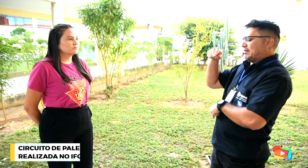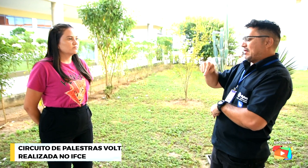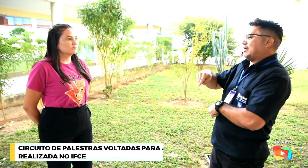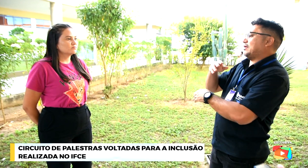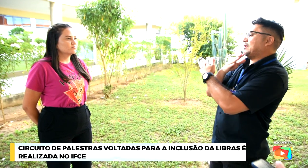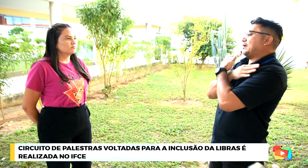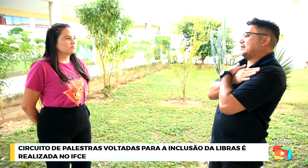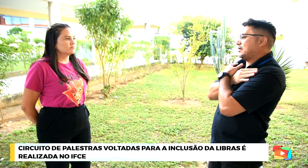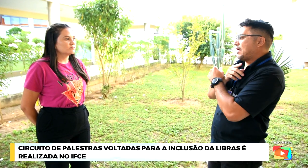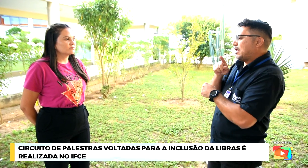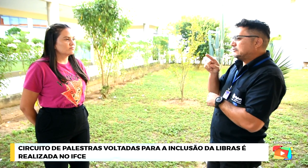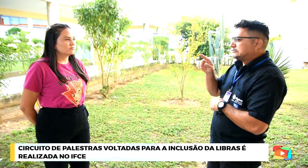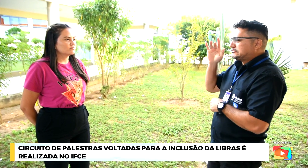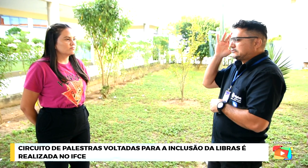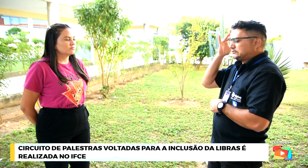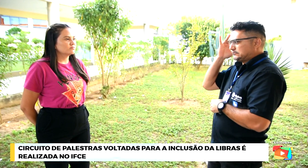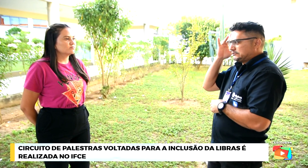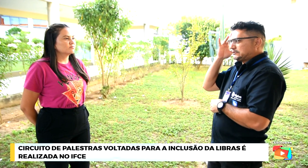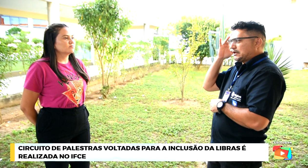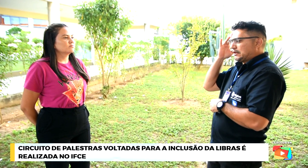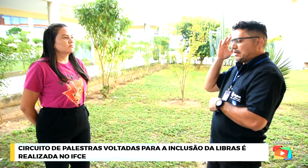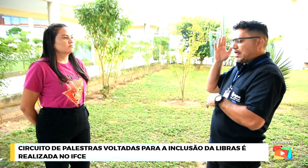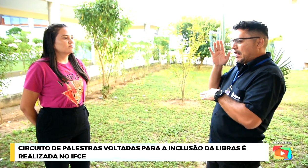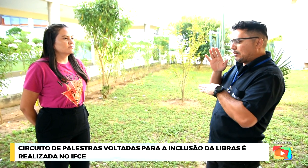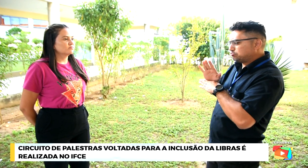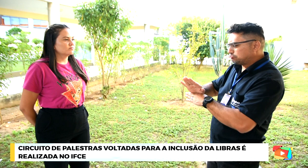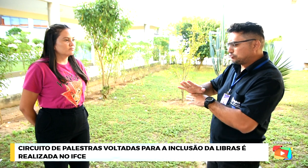o cenário atual é favorável ou ainda tem muito o que melhorar?